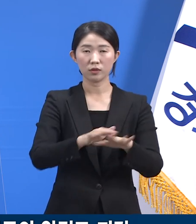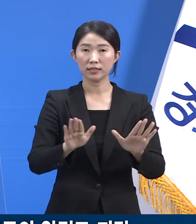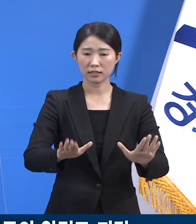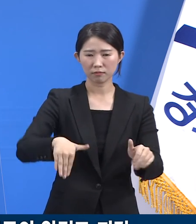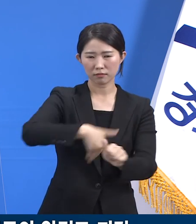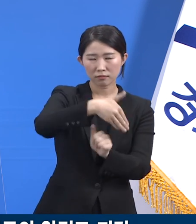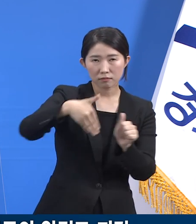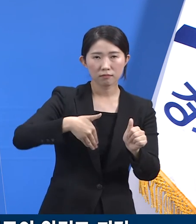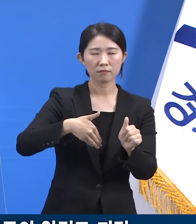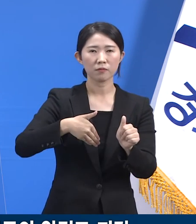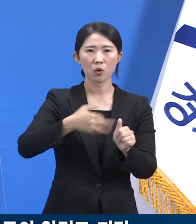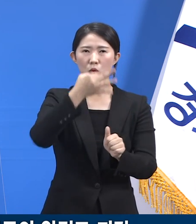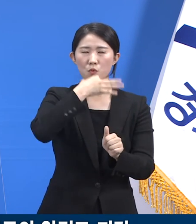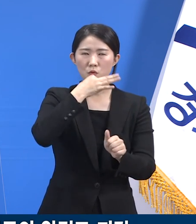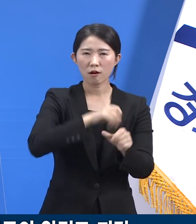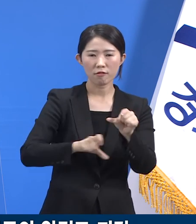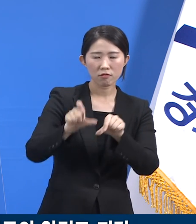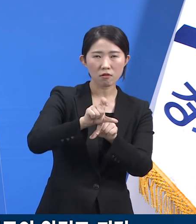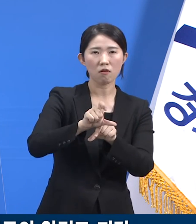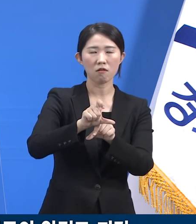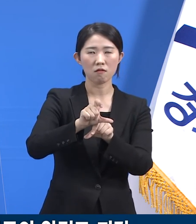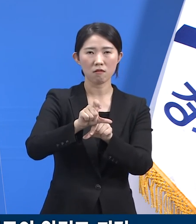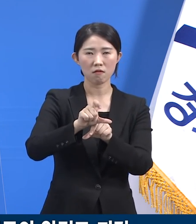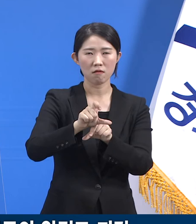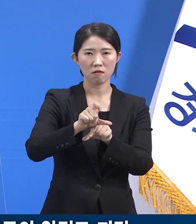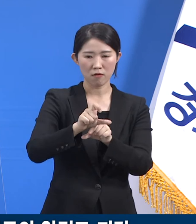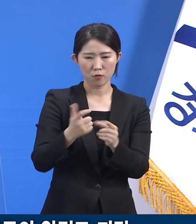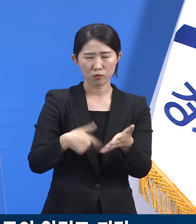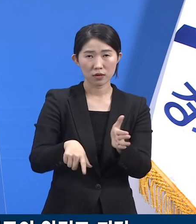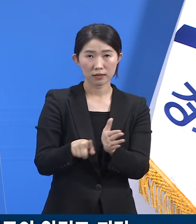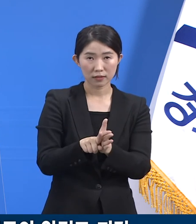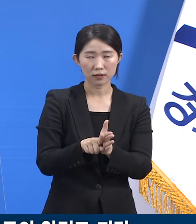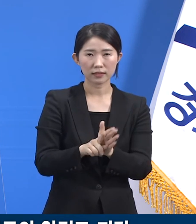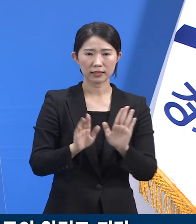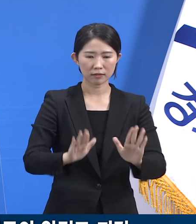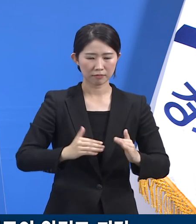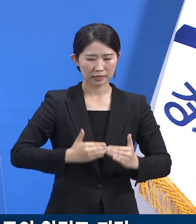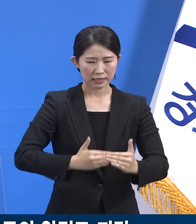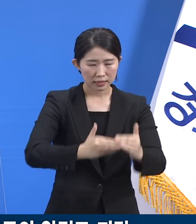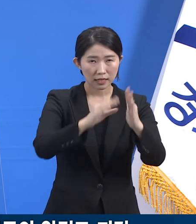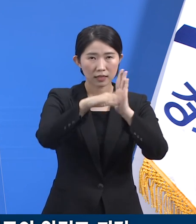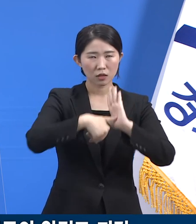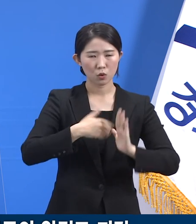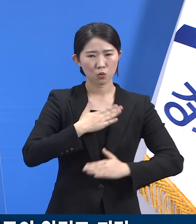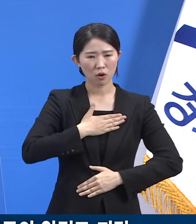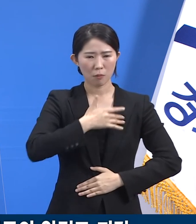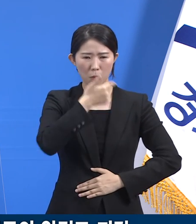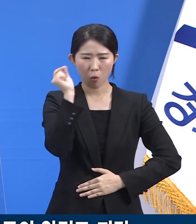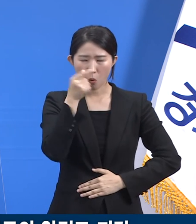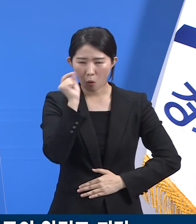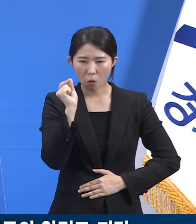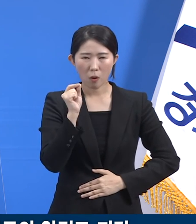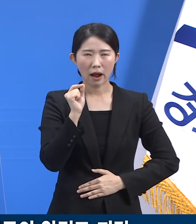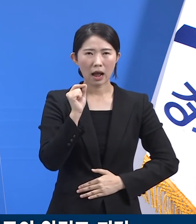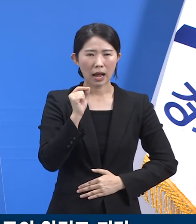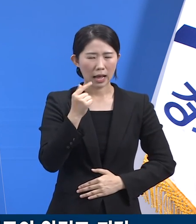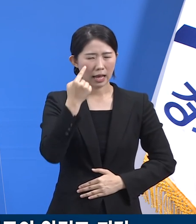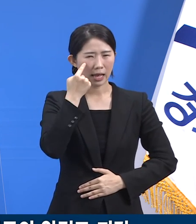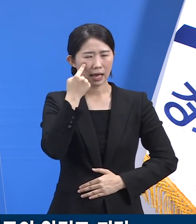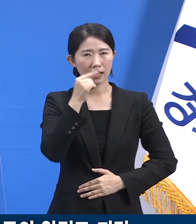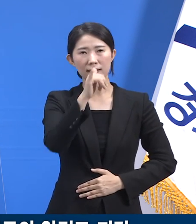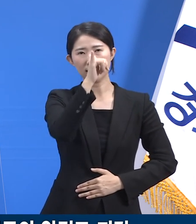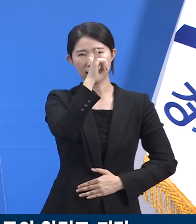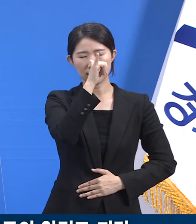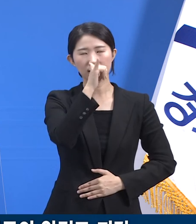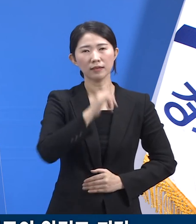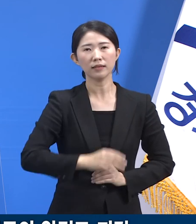최대한의 성과를 신속하게 얻으려다 보니 진행 과정에서 미흡한 점들이 드러날 때도 있었습니다.